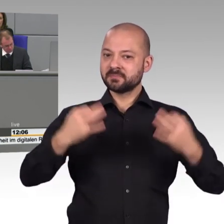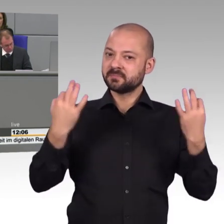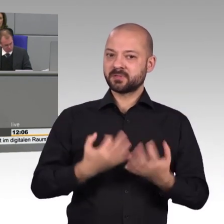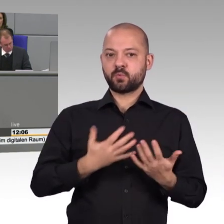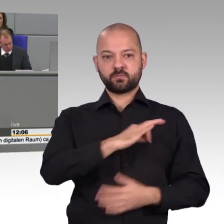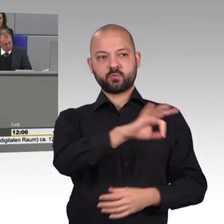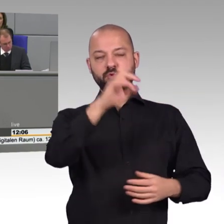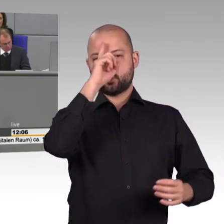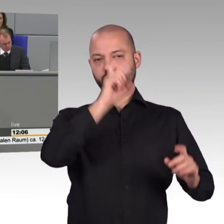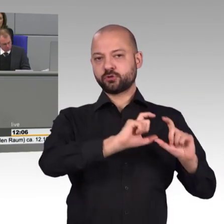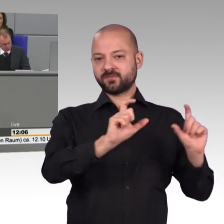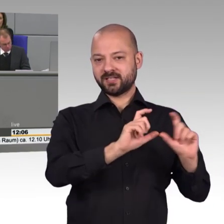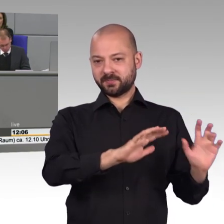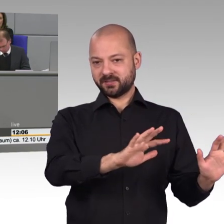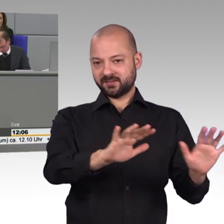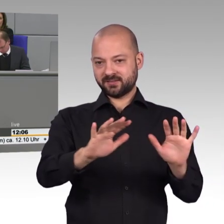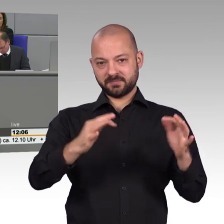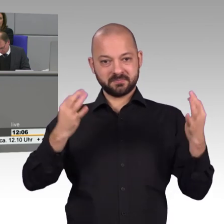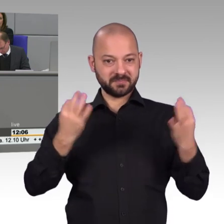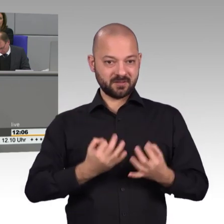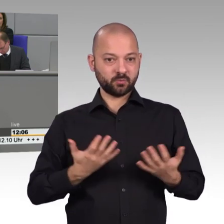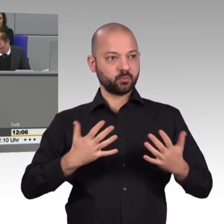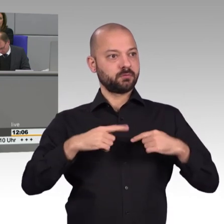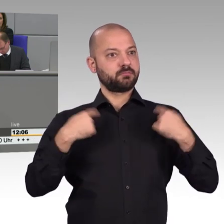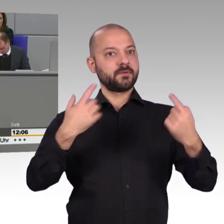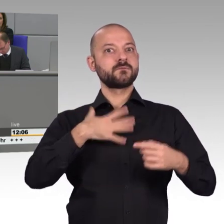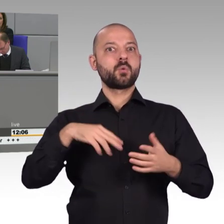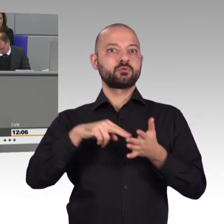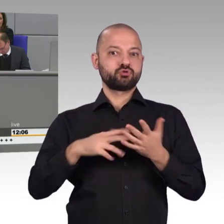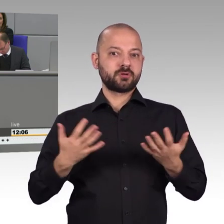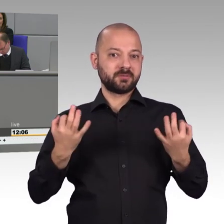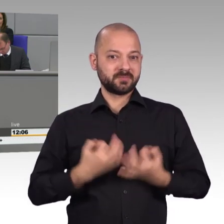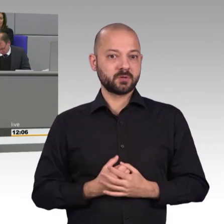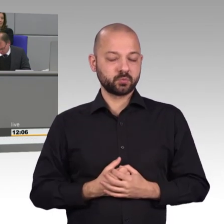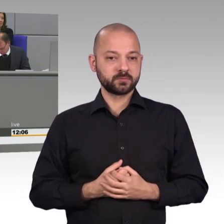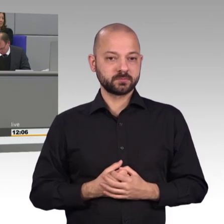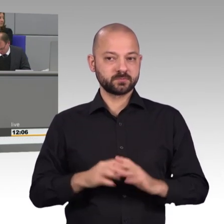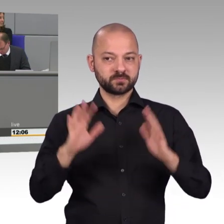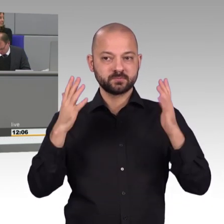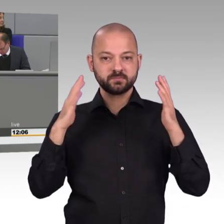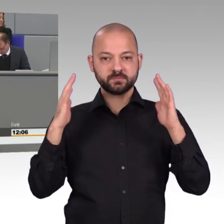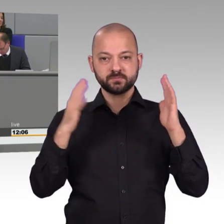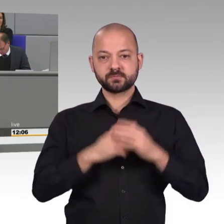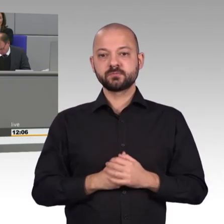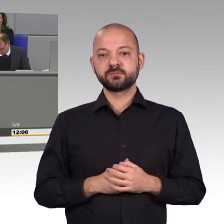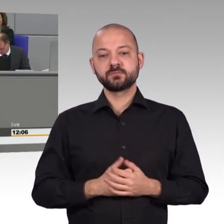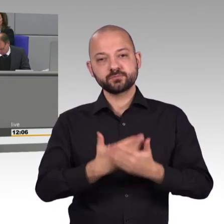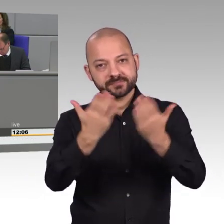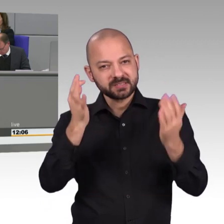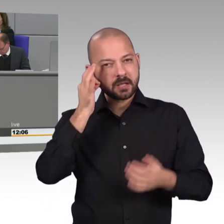Raum auf einem vernünftigen Weg sind. Klar ist aber auch, es ist und bleibt ein hochdynamischer Prozess und